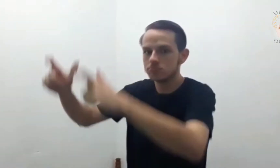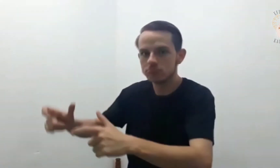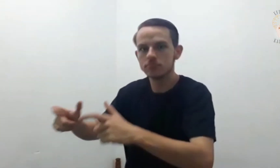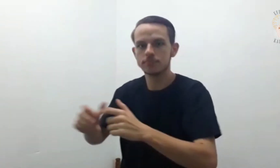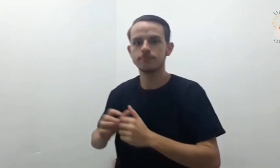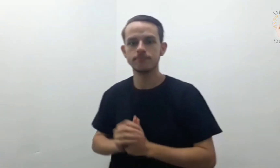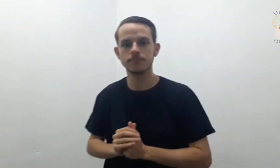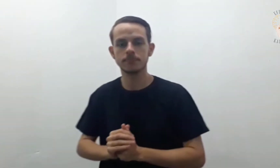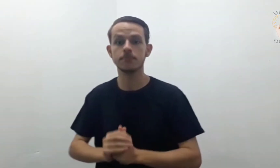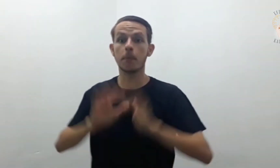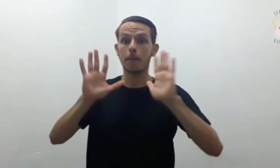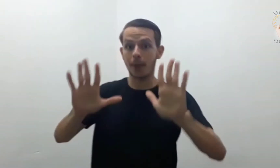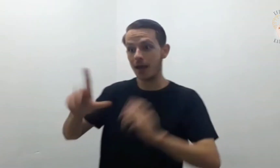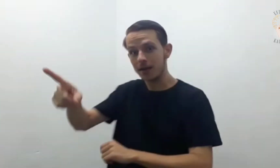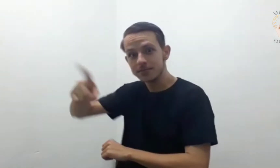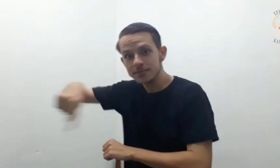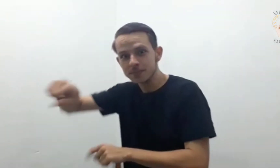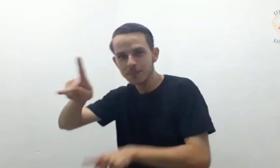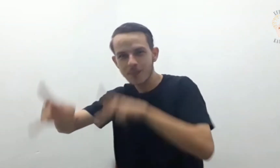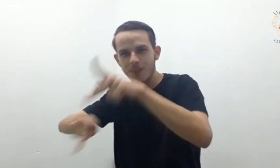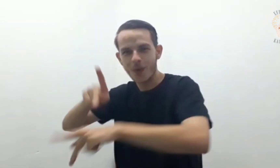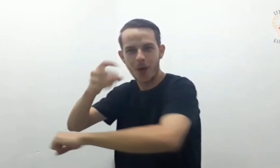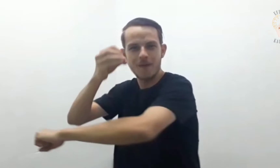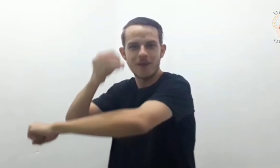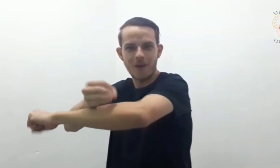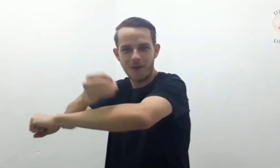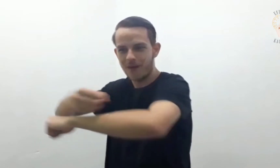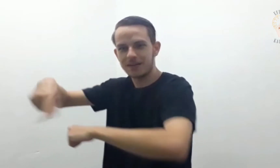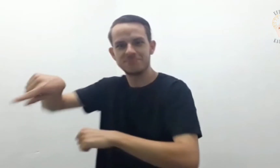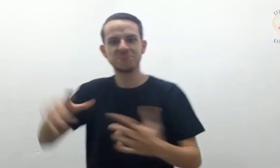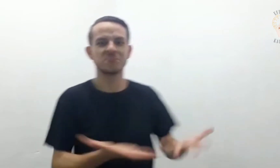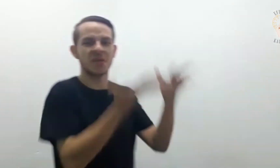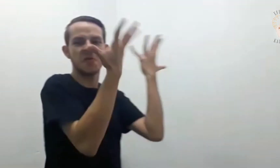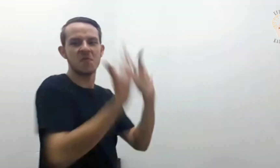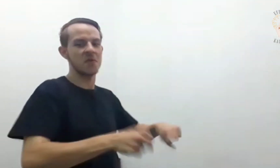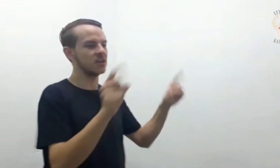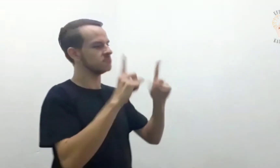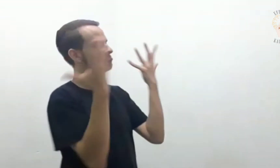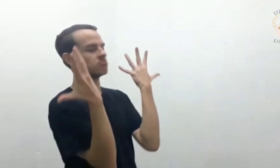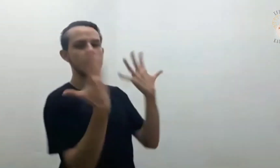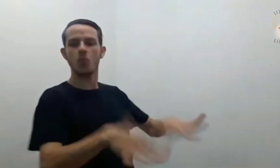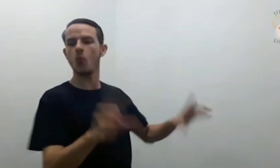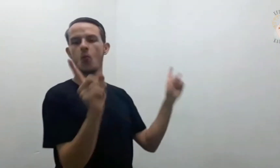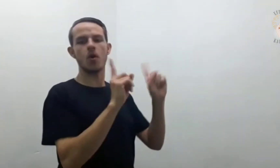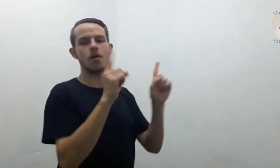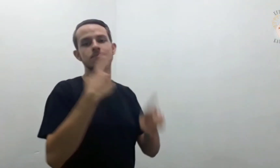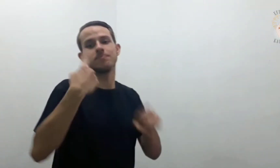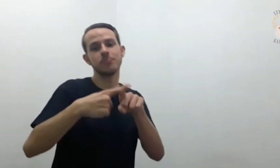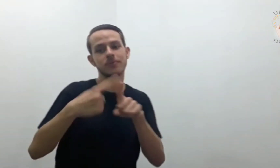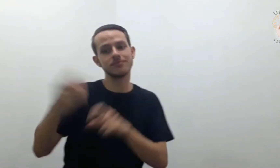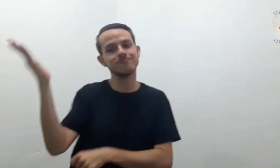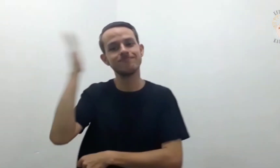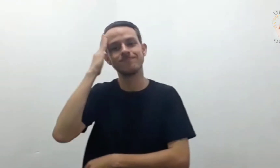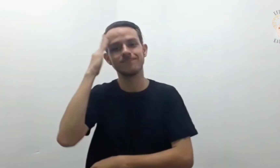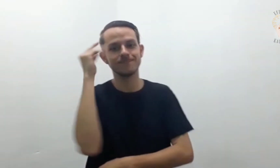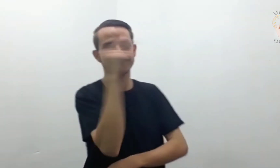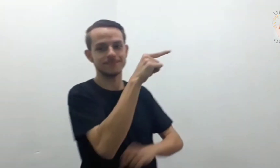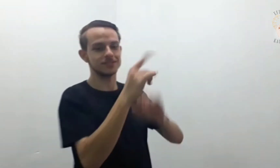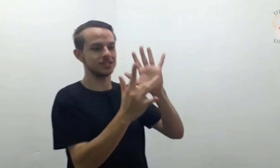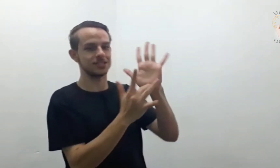Mas os samaritanos não o receberam, pois Jesus dava a impressão de que